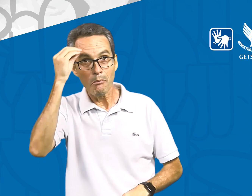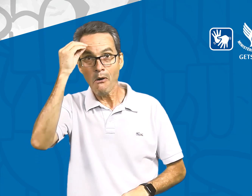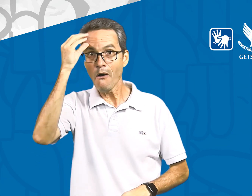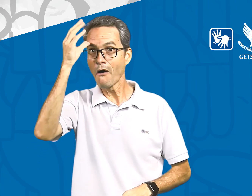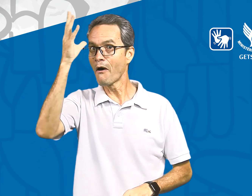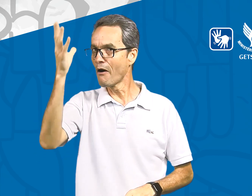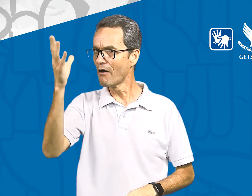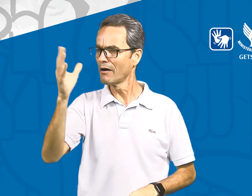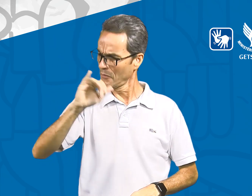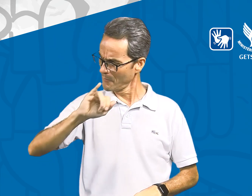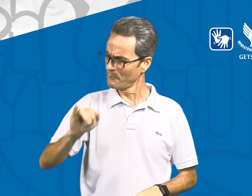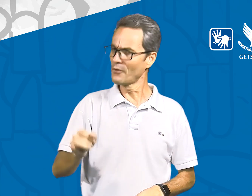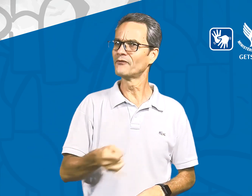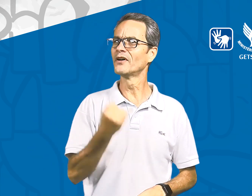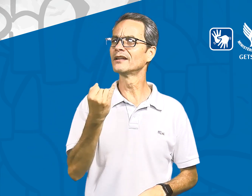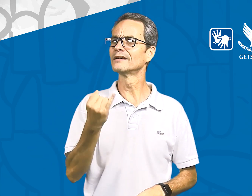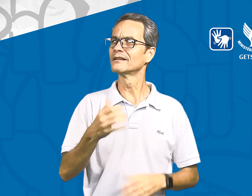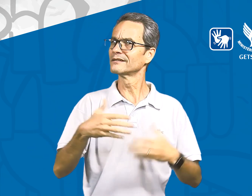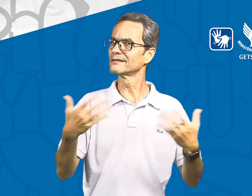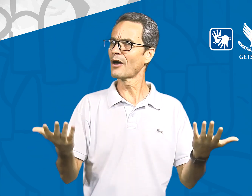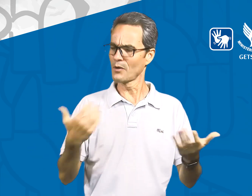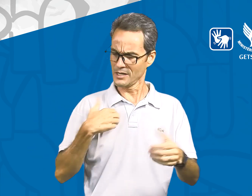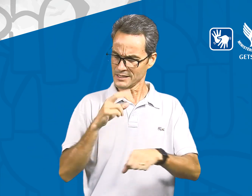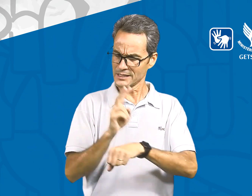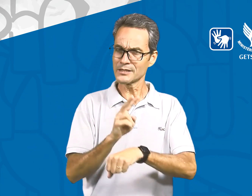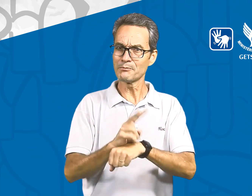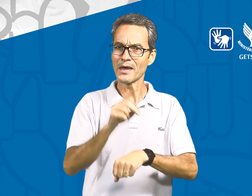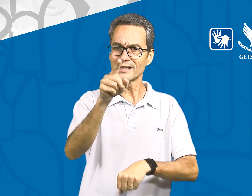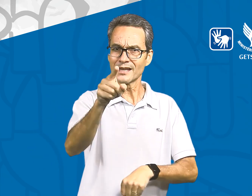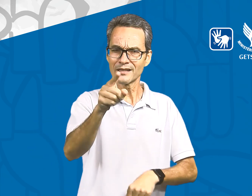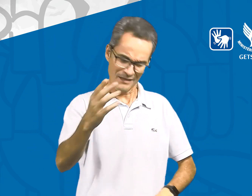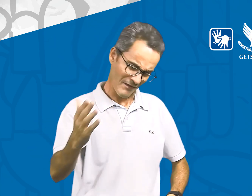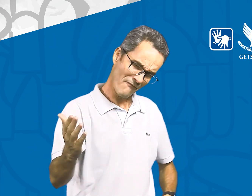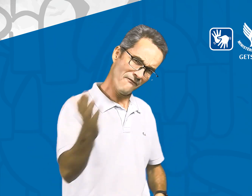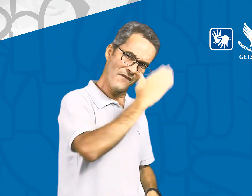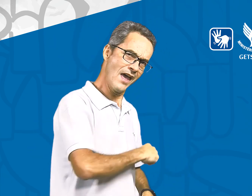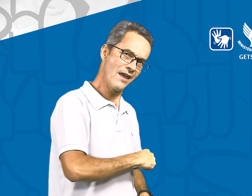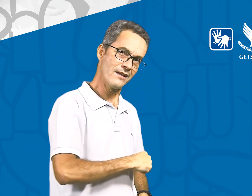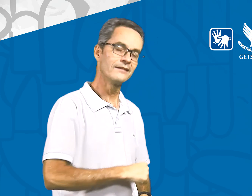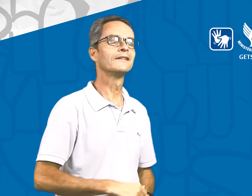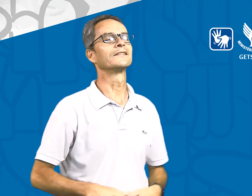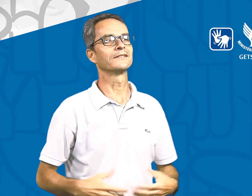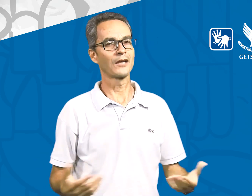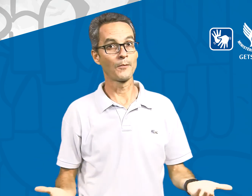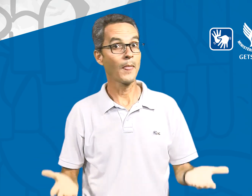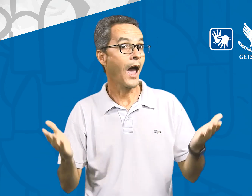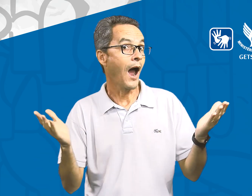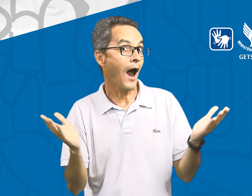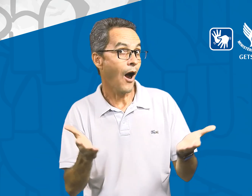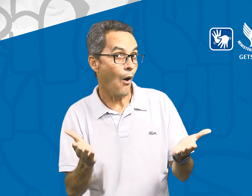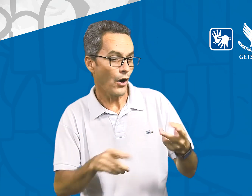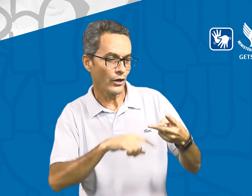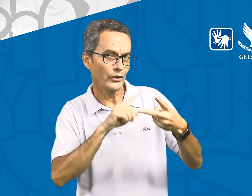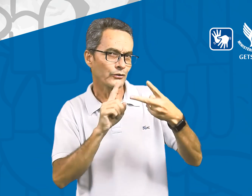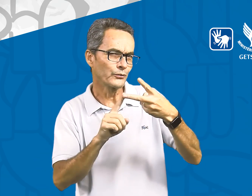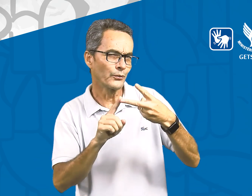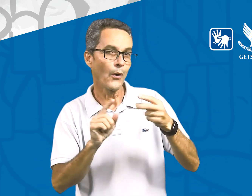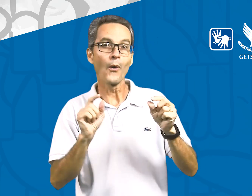conhecimentos ampliados. Aproveitem! Estou esperando por você. Venha! Agora, a segunda coisa